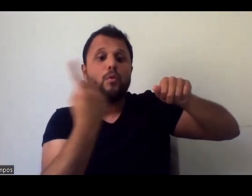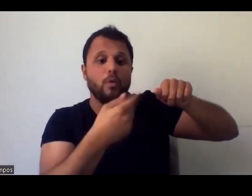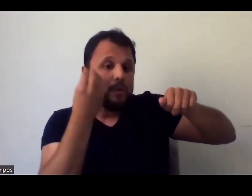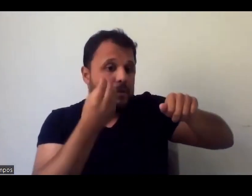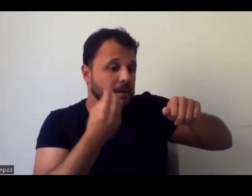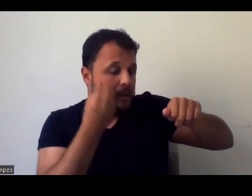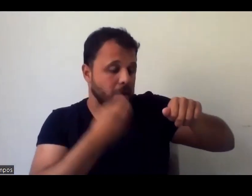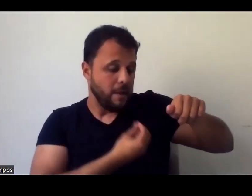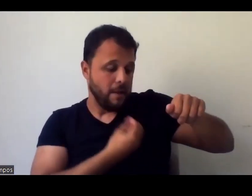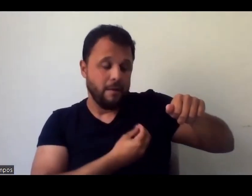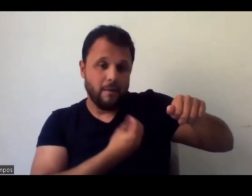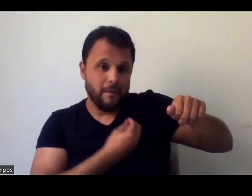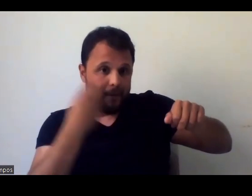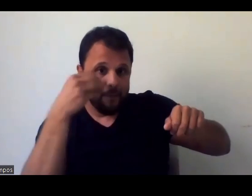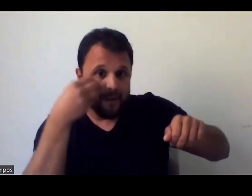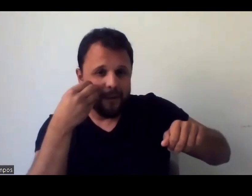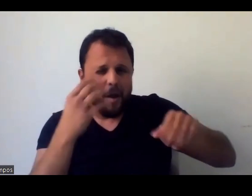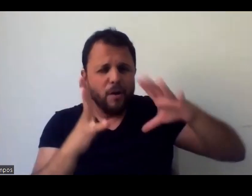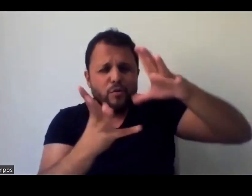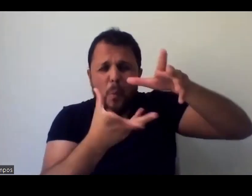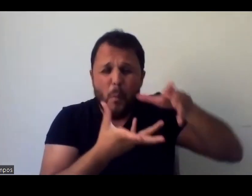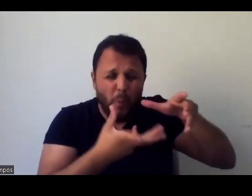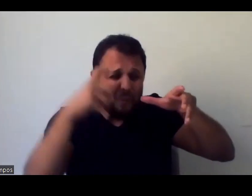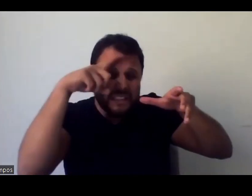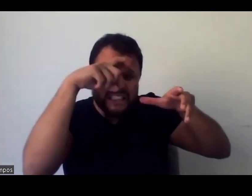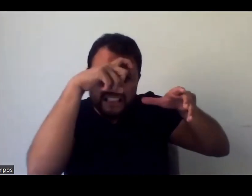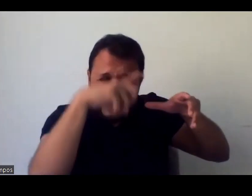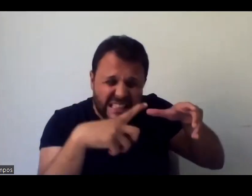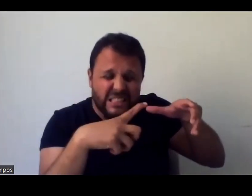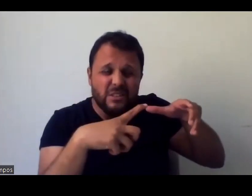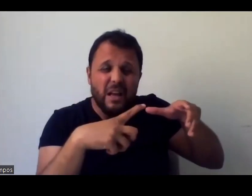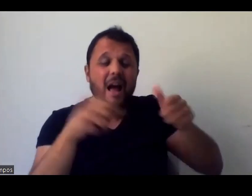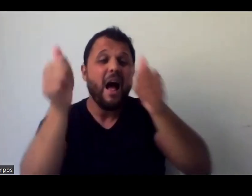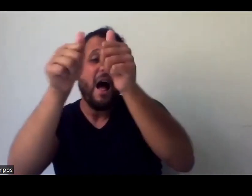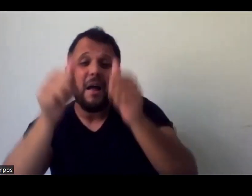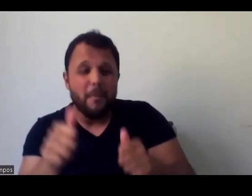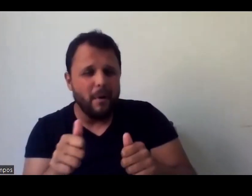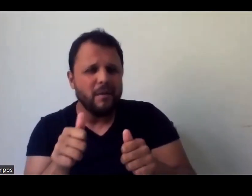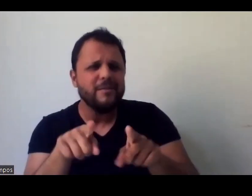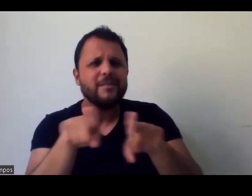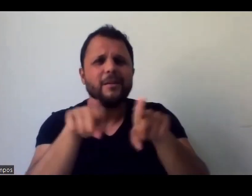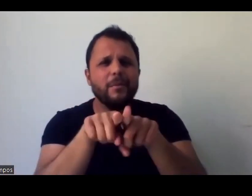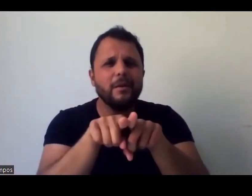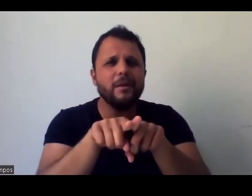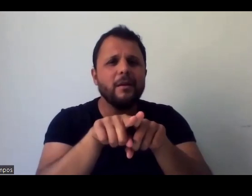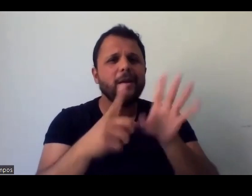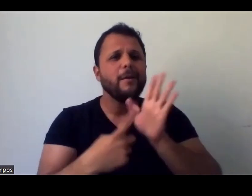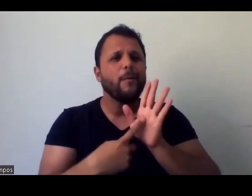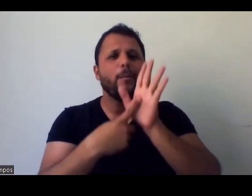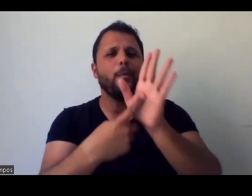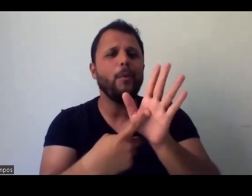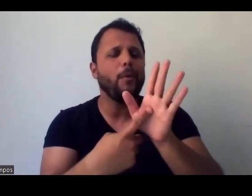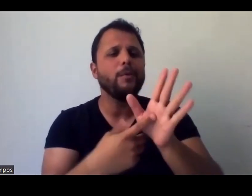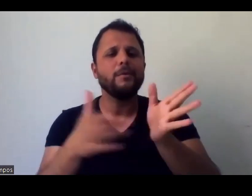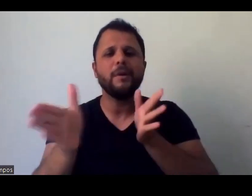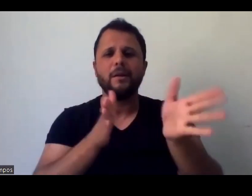impenetrável, a imagem também o será. E eu traduzo isso aqui para a questão da acessibilidade, né, vamos deixar de